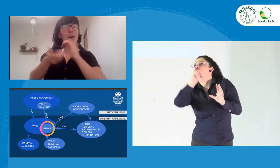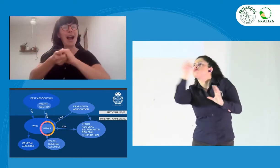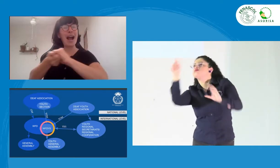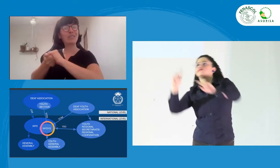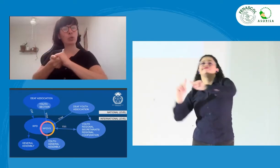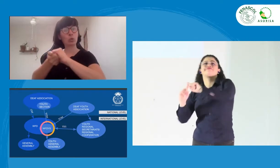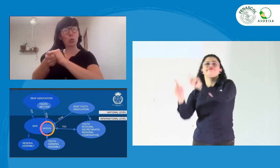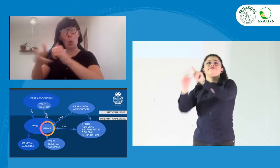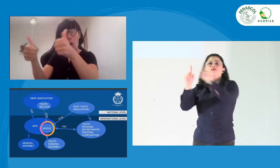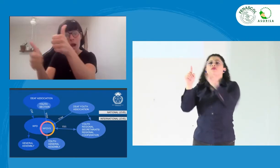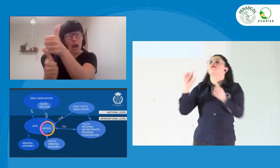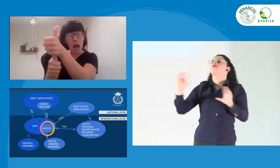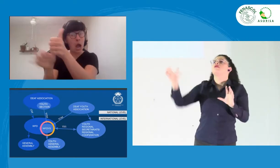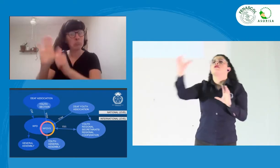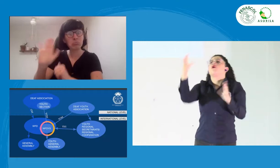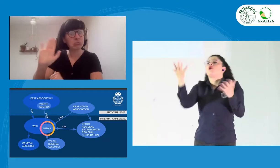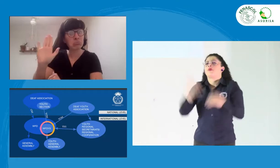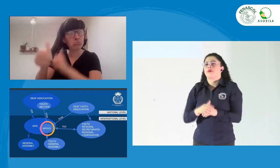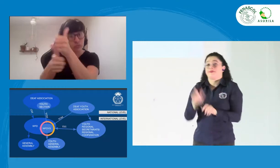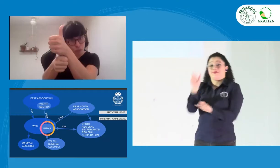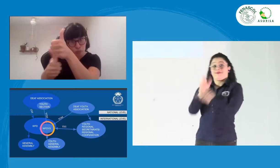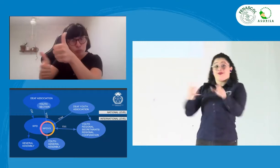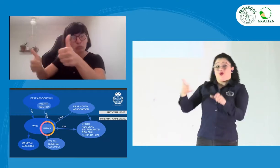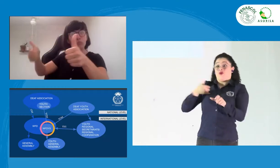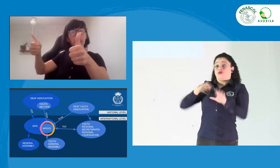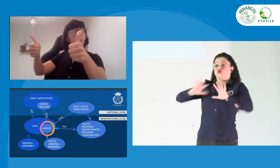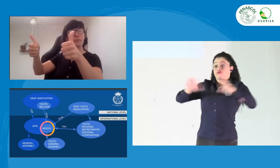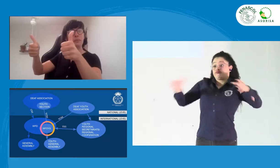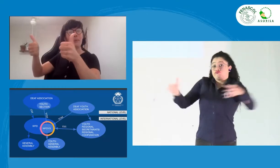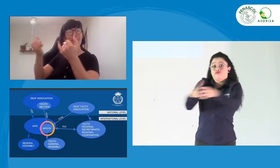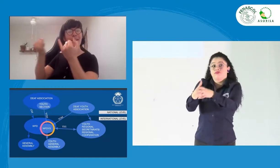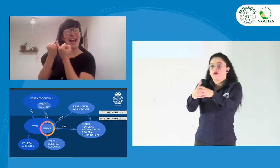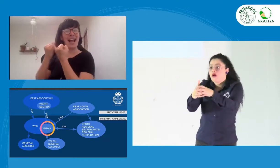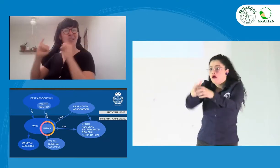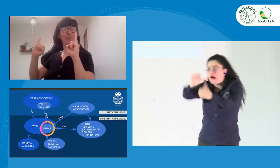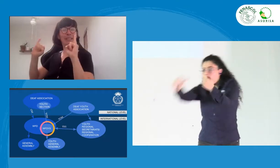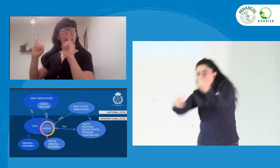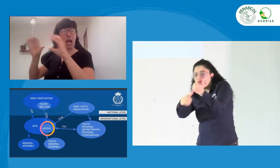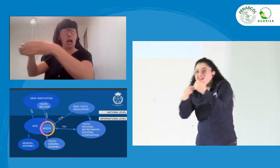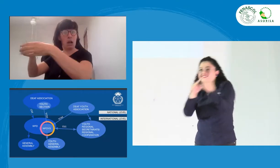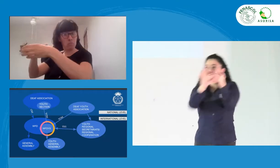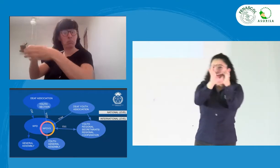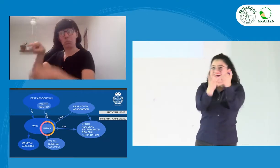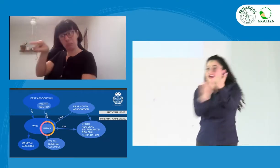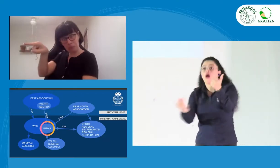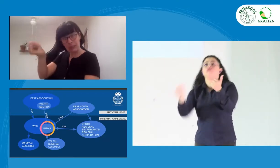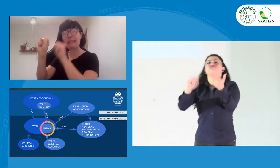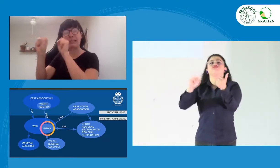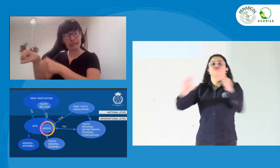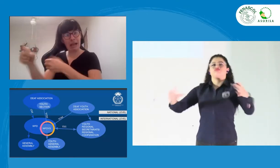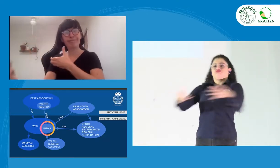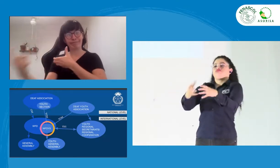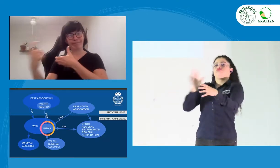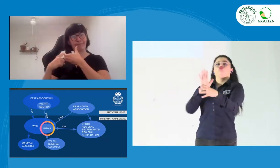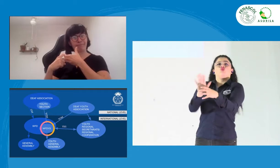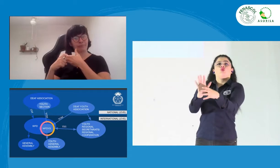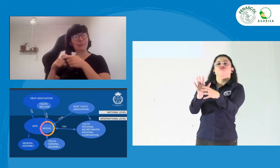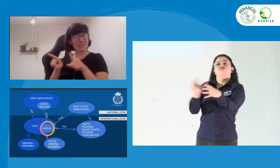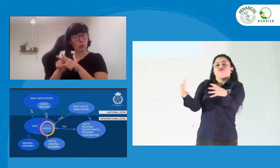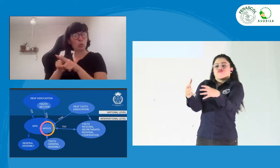diferentes regiones. Ustedes saben que muchos países tienen sus asociaciones, pero de la misma manera, hay algunos